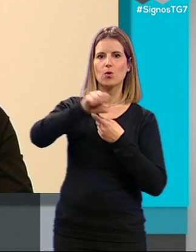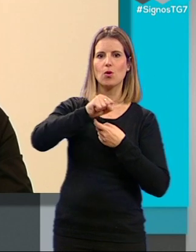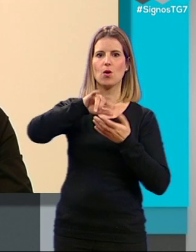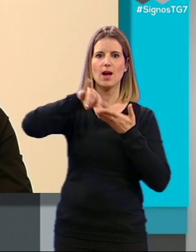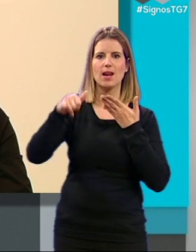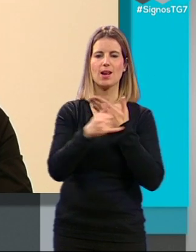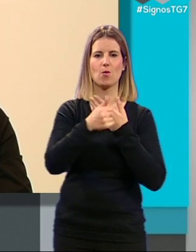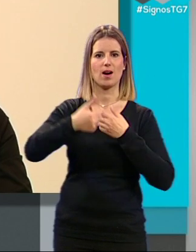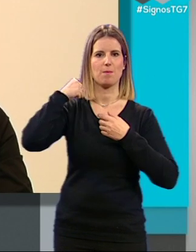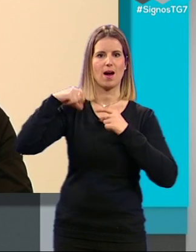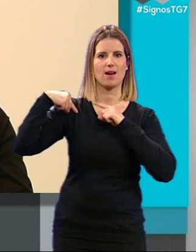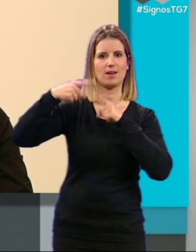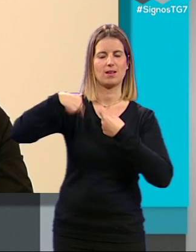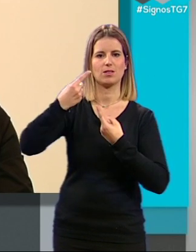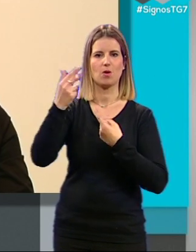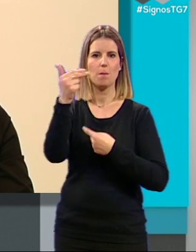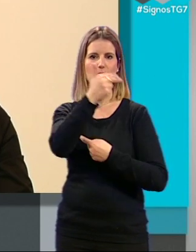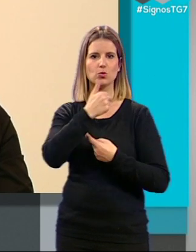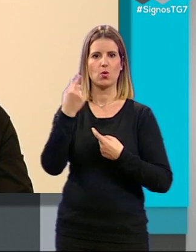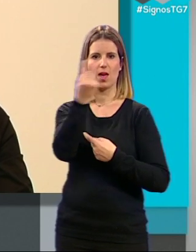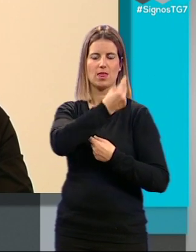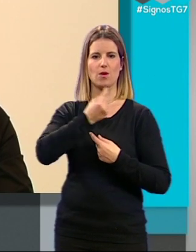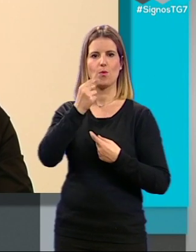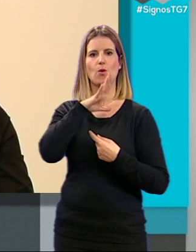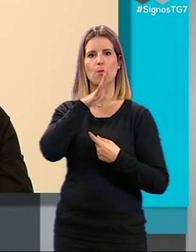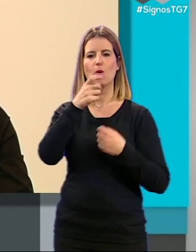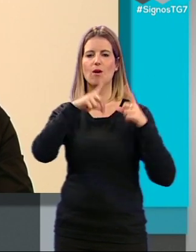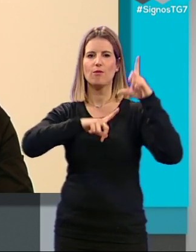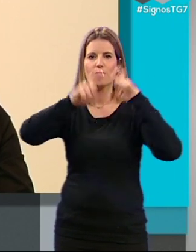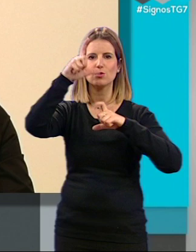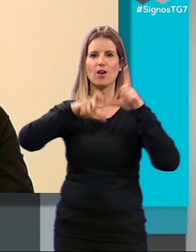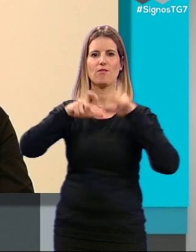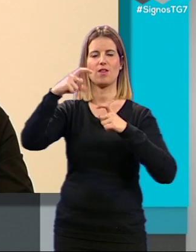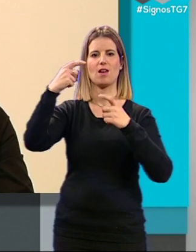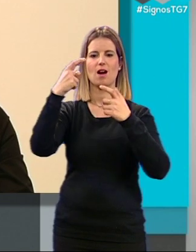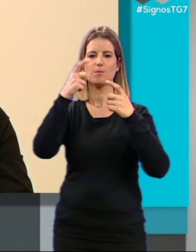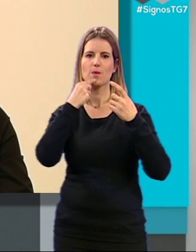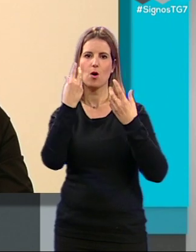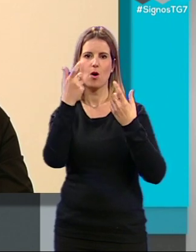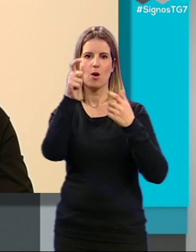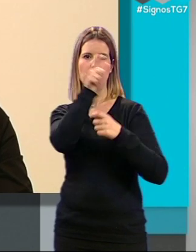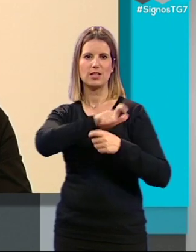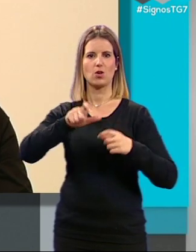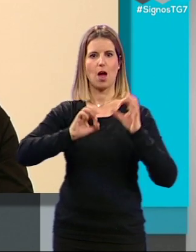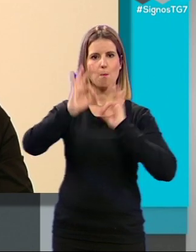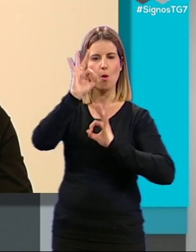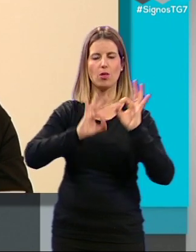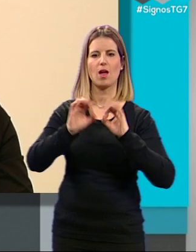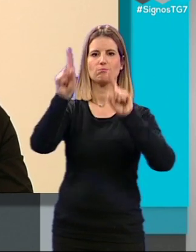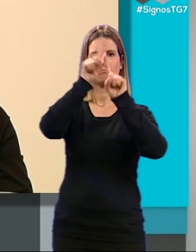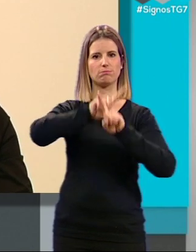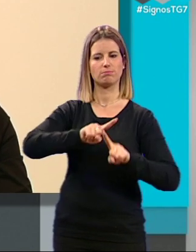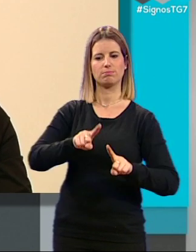lenguaje más clásico de la pintura y el dibujo mediante sesiones de fotografía en el estudio con las modelos simulando poses y encuadres